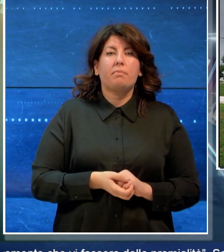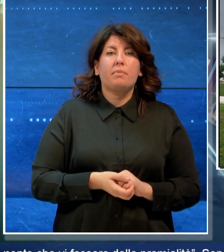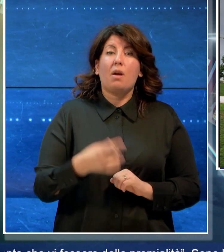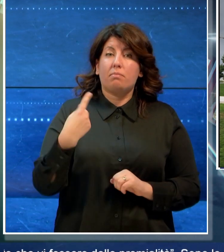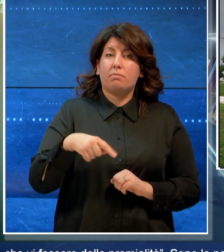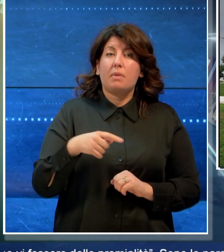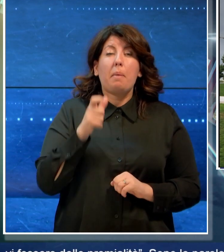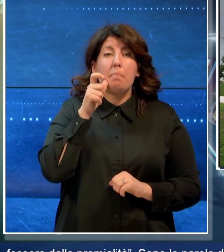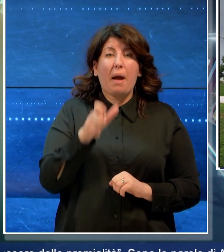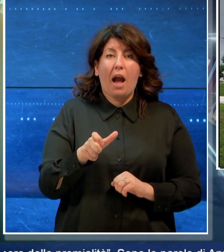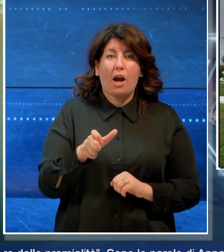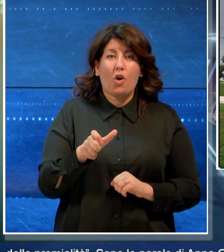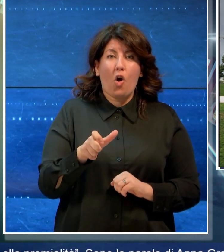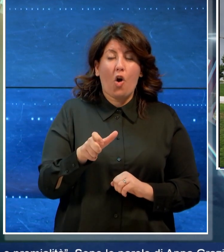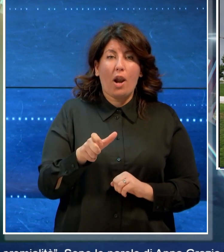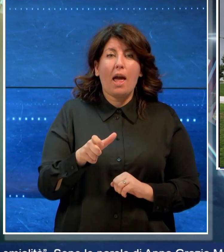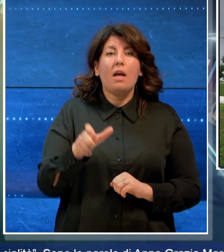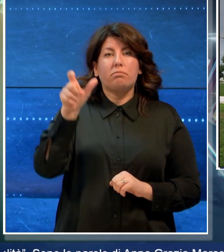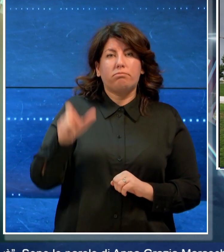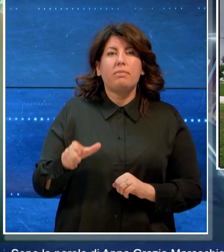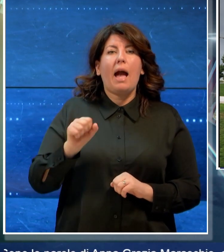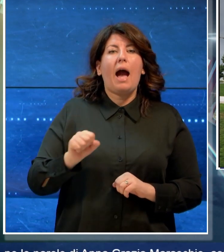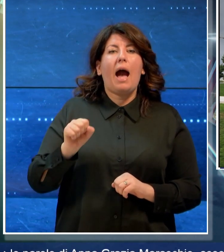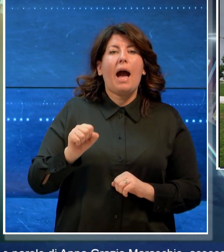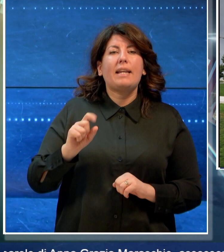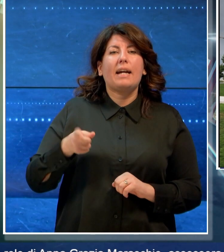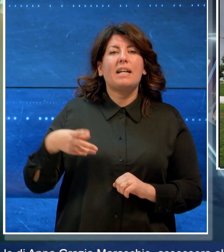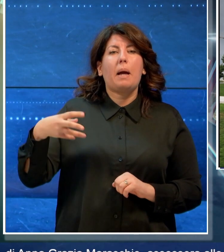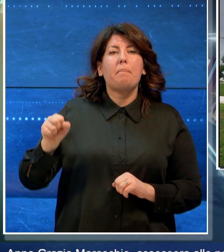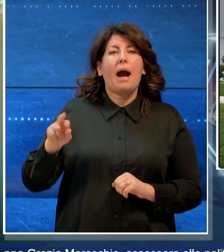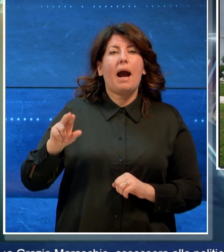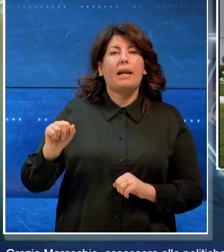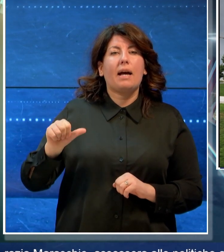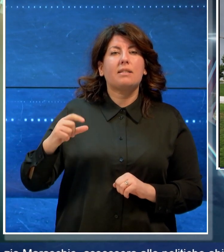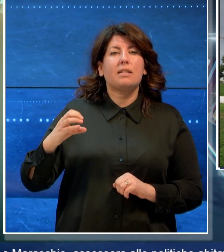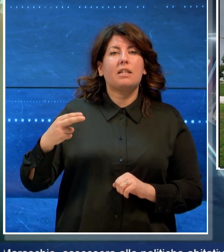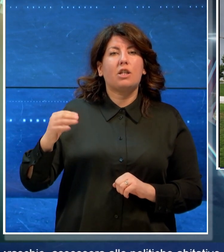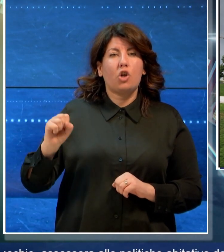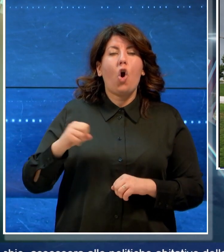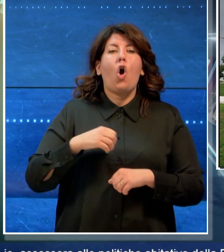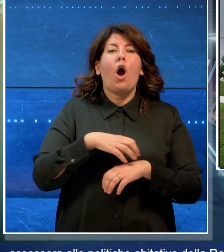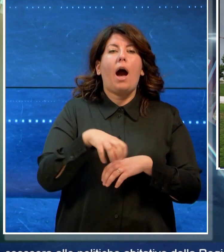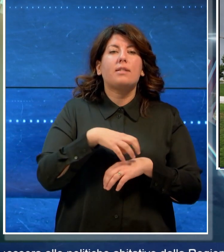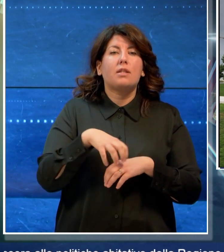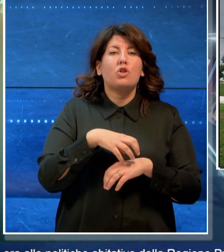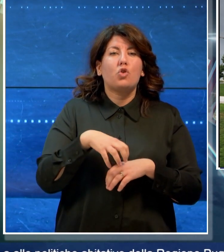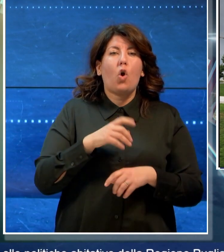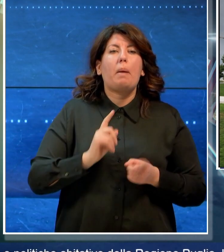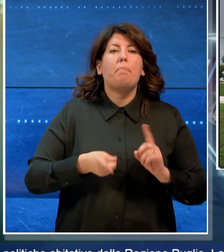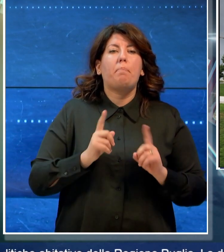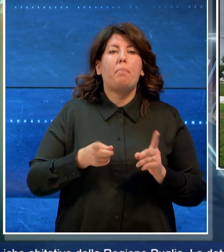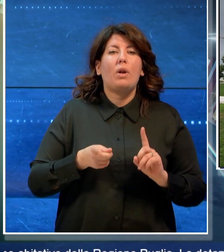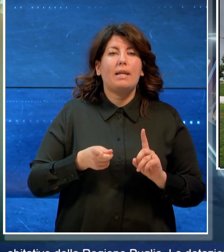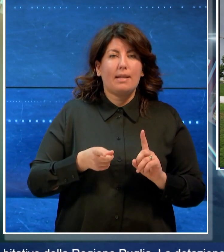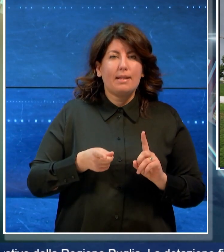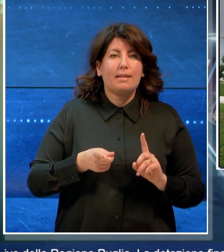di Anna Grazia Maraschio, assessora alle politiche abitative della Regione Puglia.